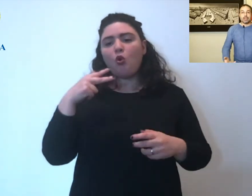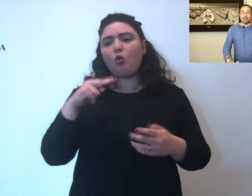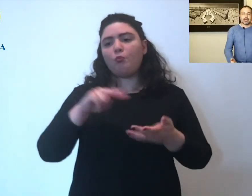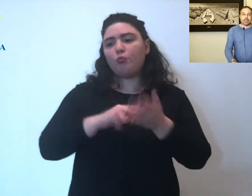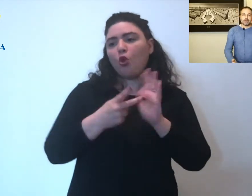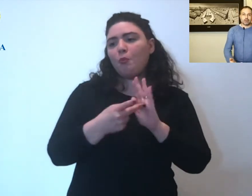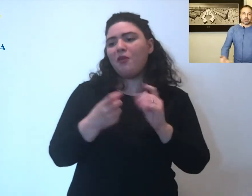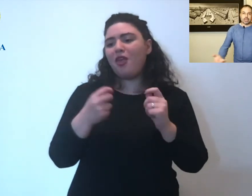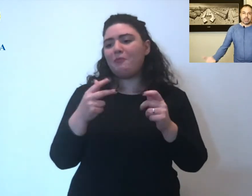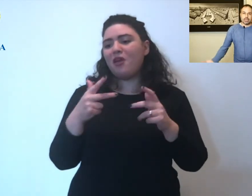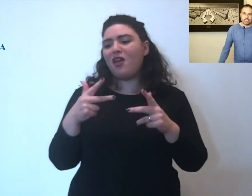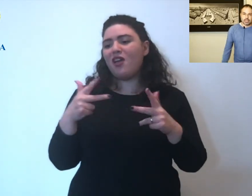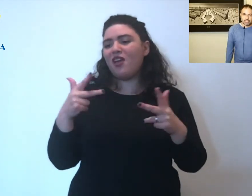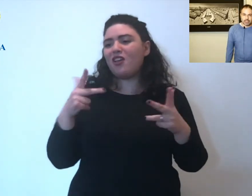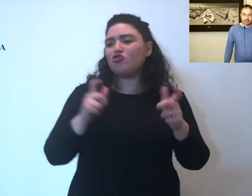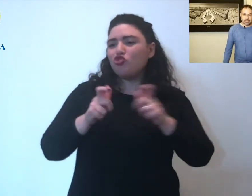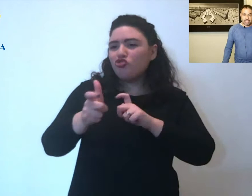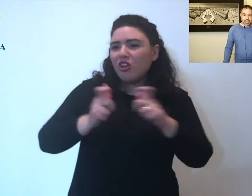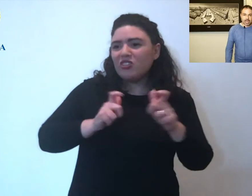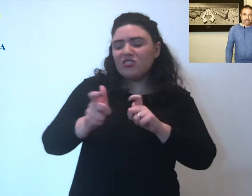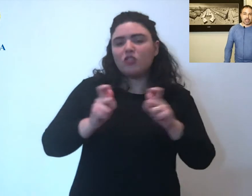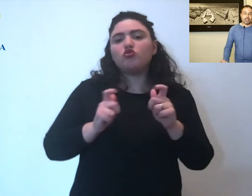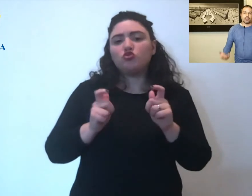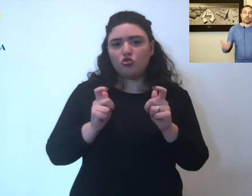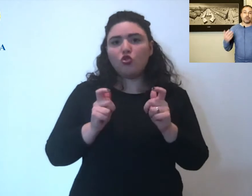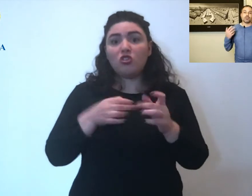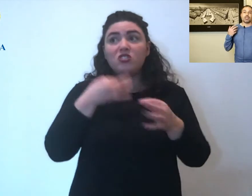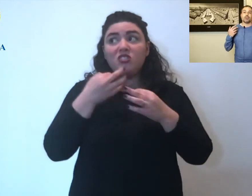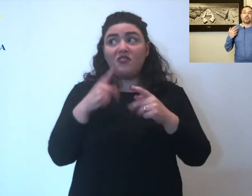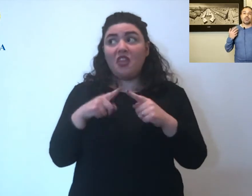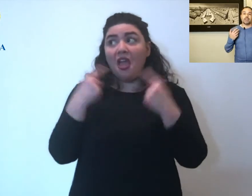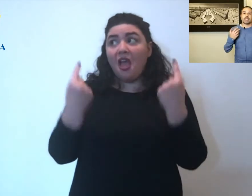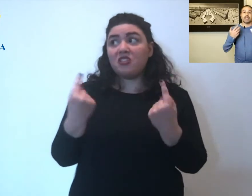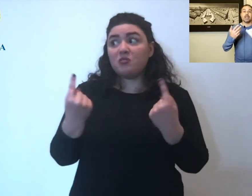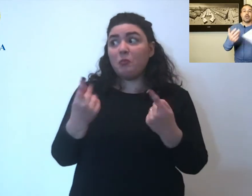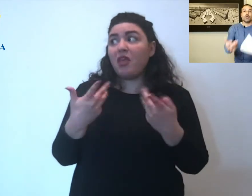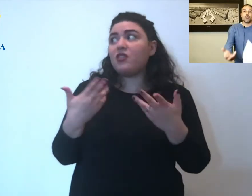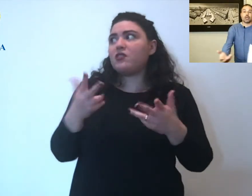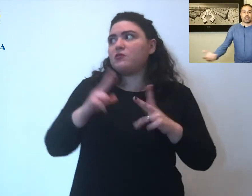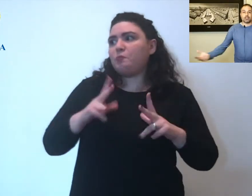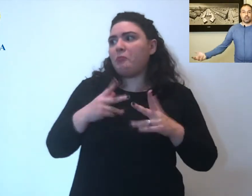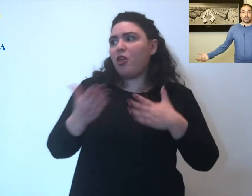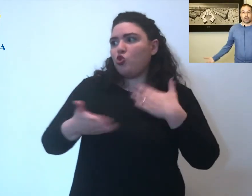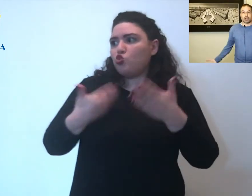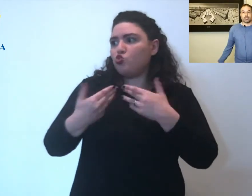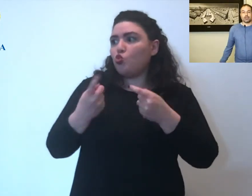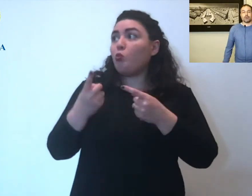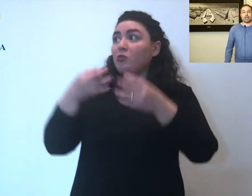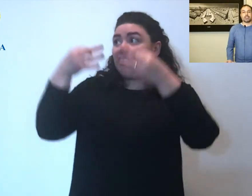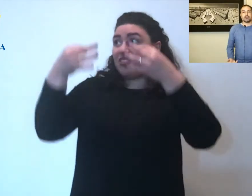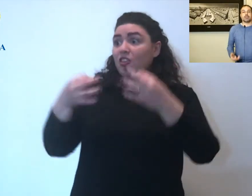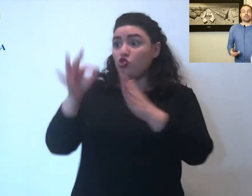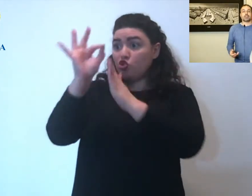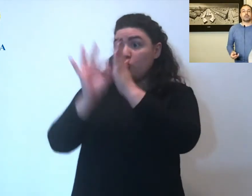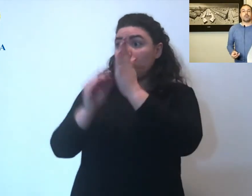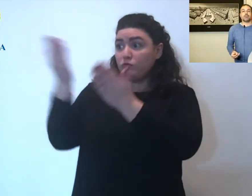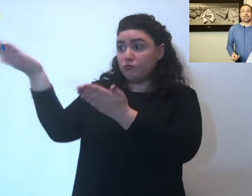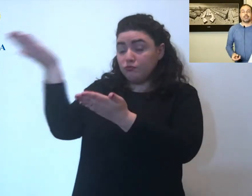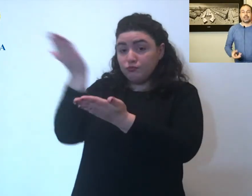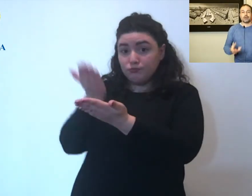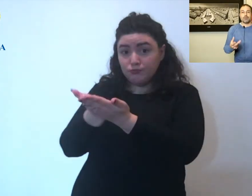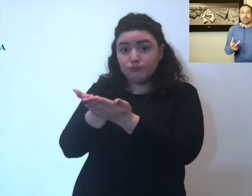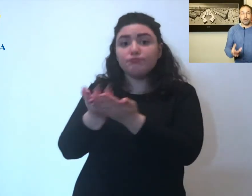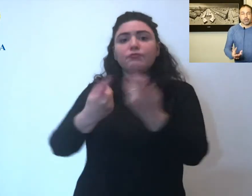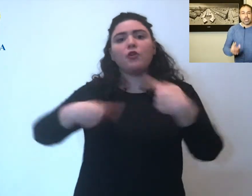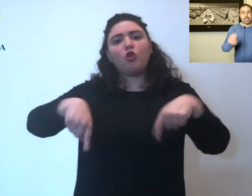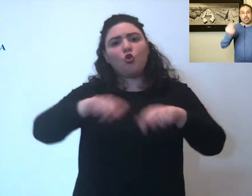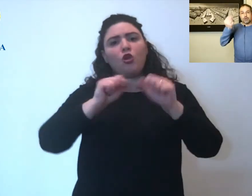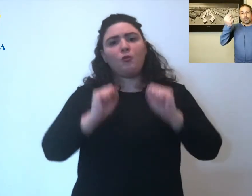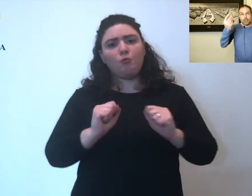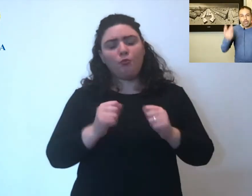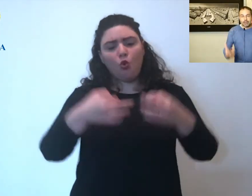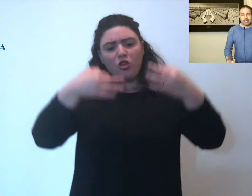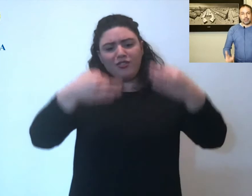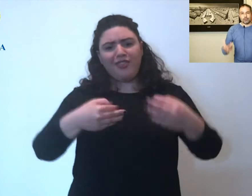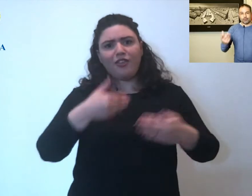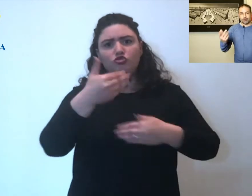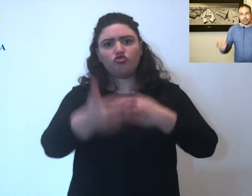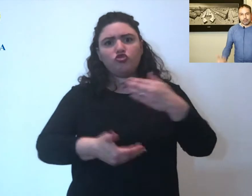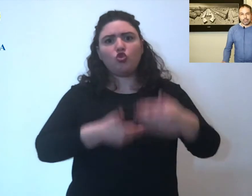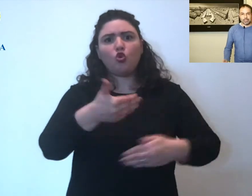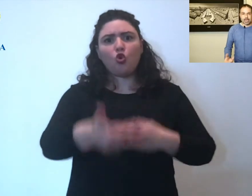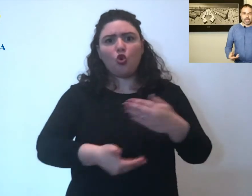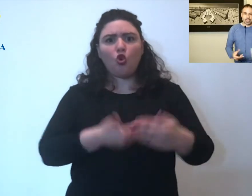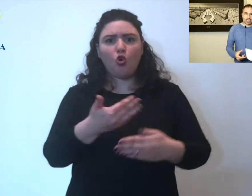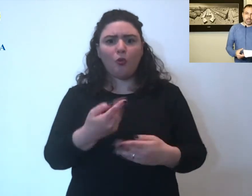prima arrivano delle linee direttive chiare che ci consentono di avere una reciproca sicurezza prima si può prendere quello che è un